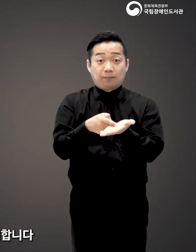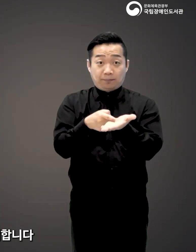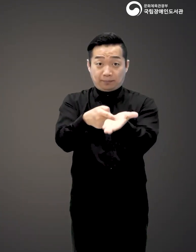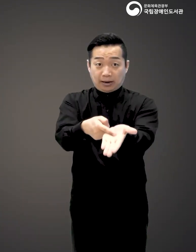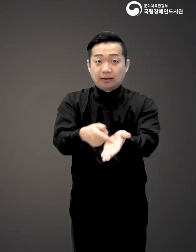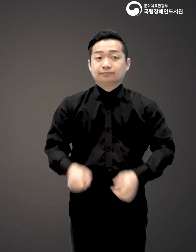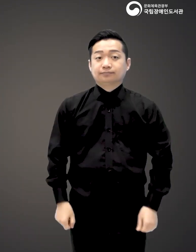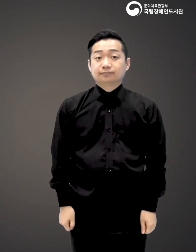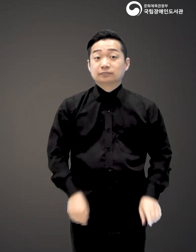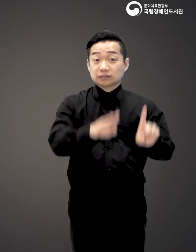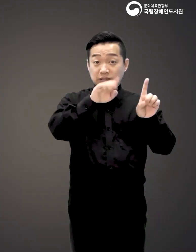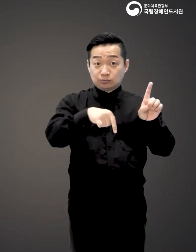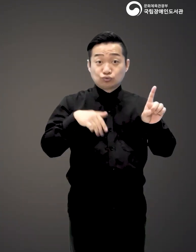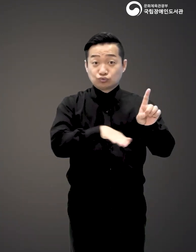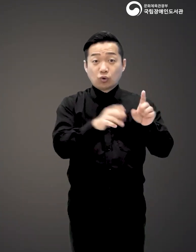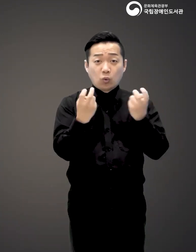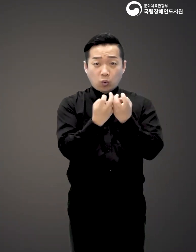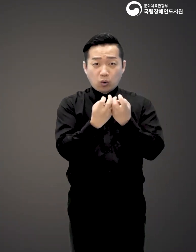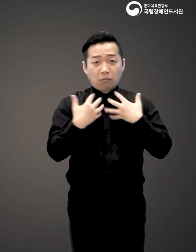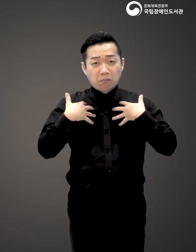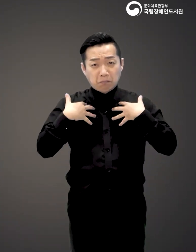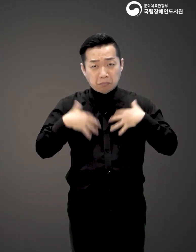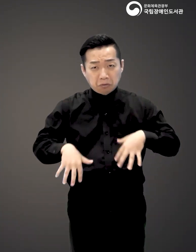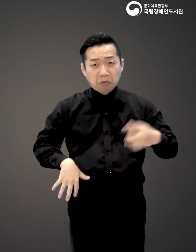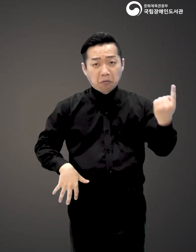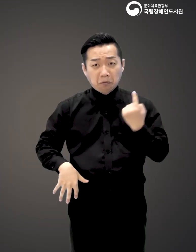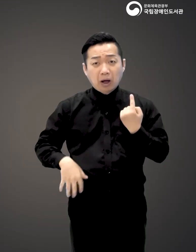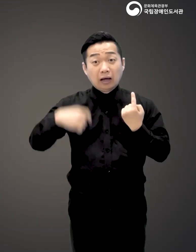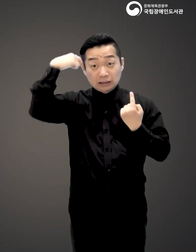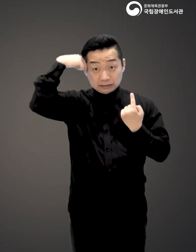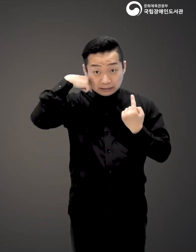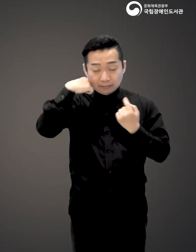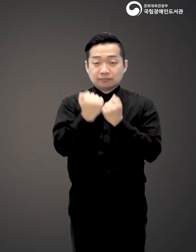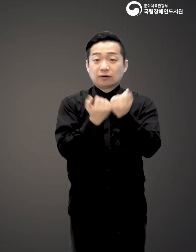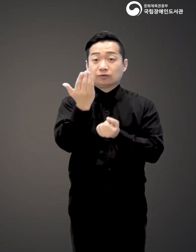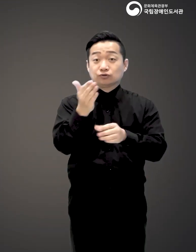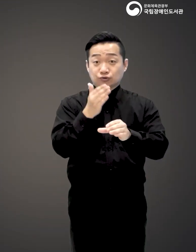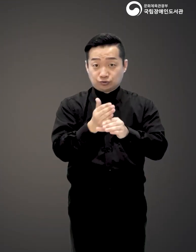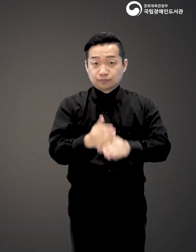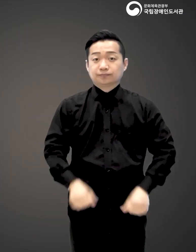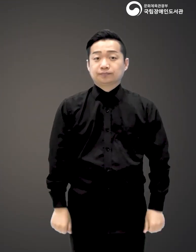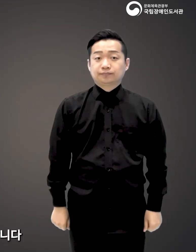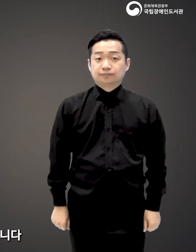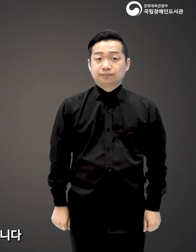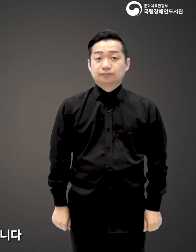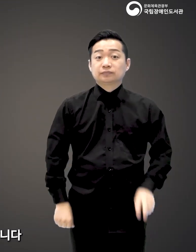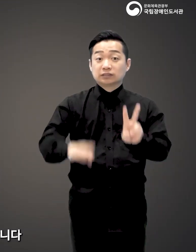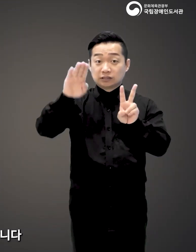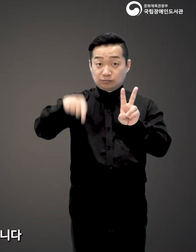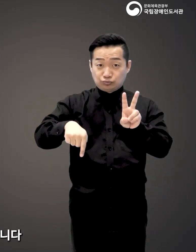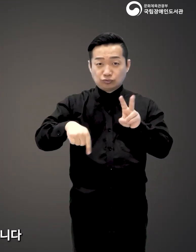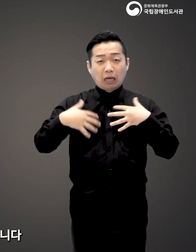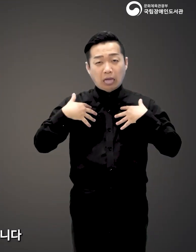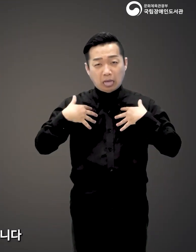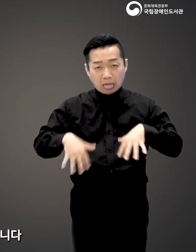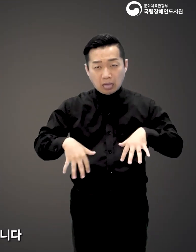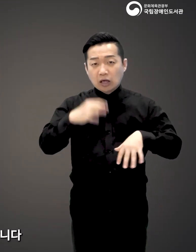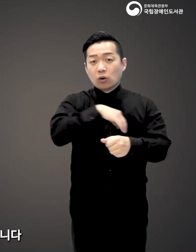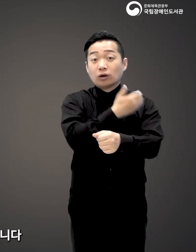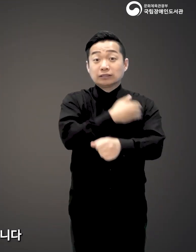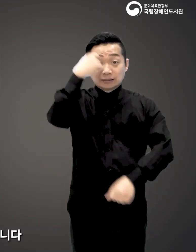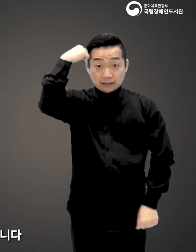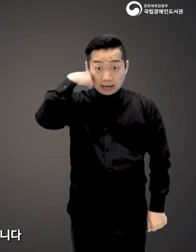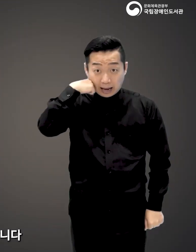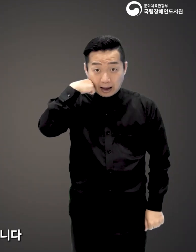제시합니다. 1부에는 우리는 어떻게 무기력에 빠져드는가를 상세히 알려주고 2부에서는 무기력과